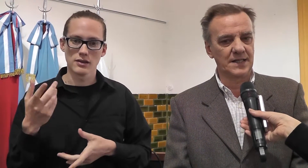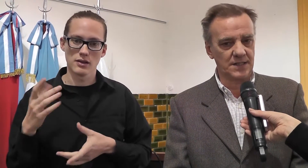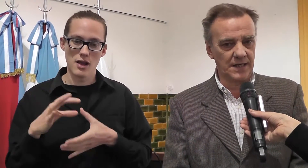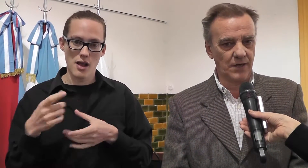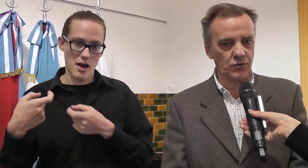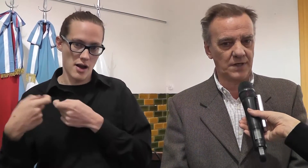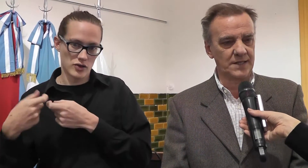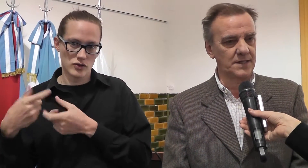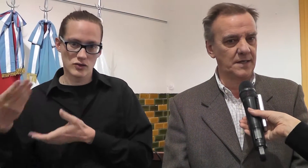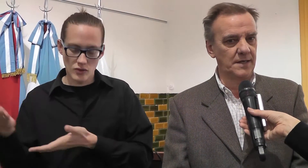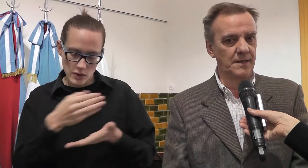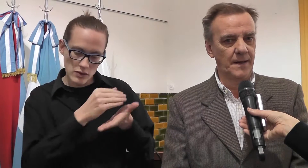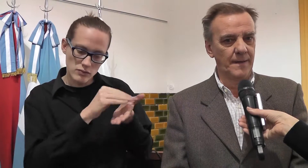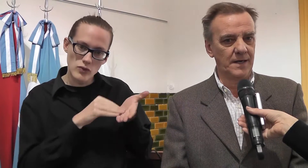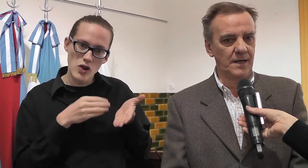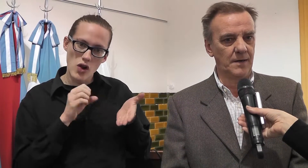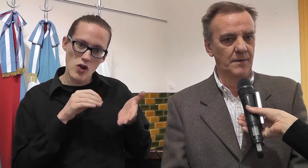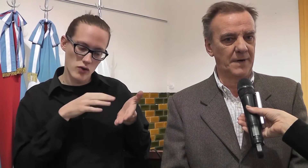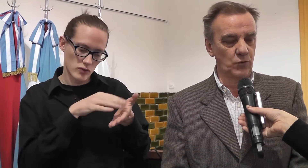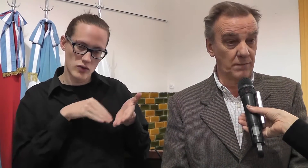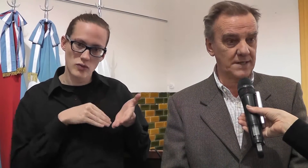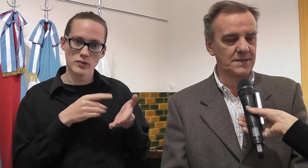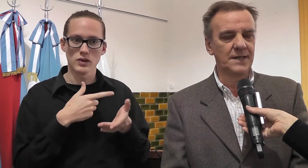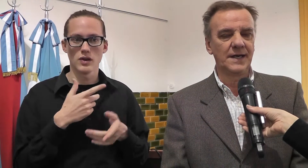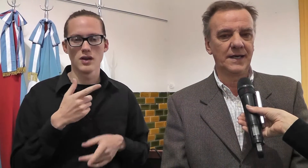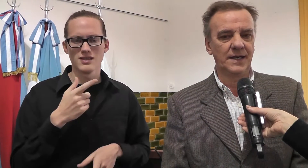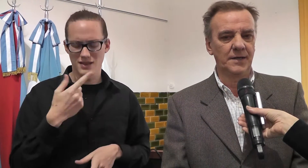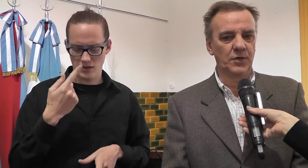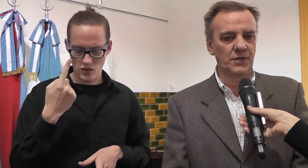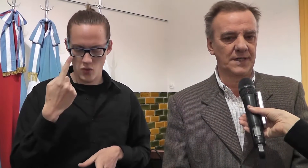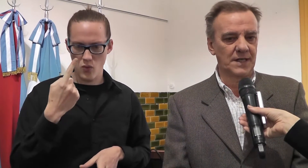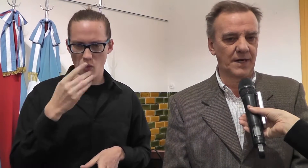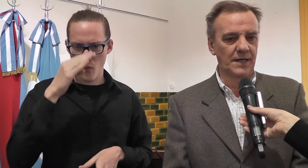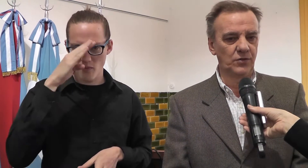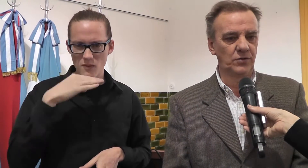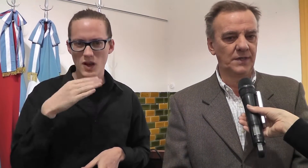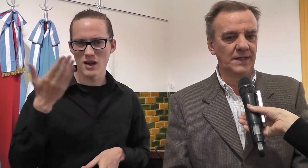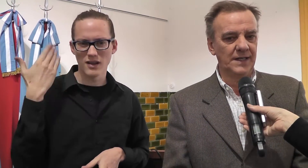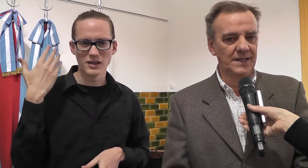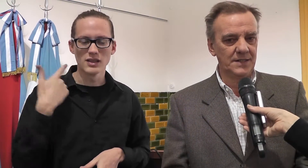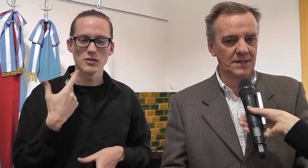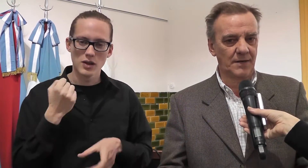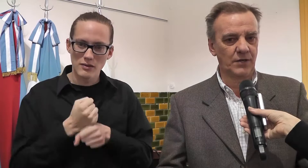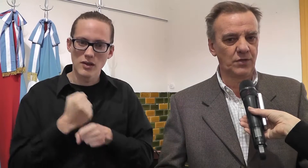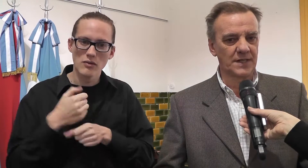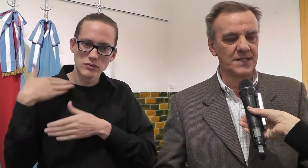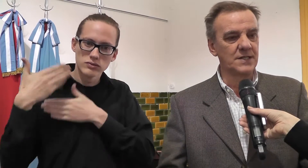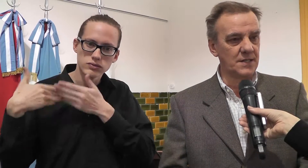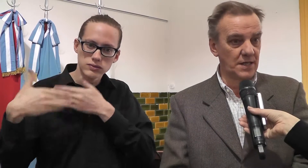designados hace más de un mes y están trabajando. Y este es el trabajo que recién se inicia